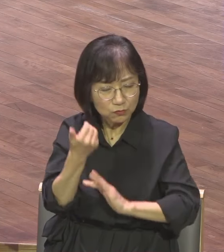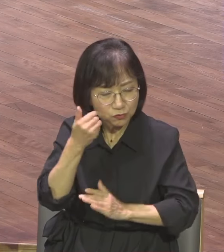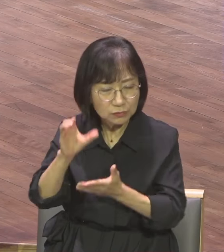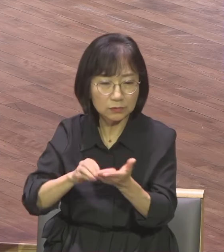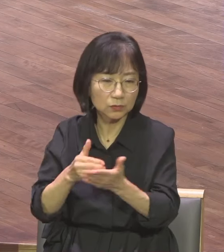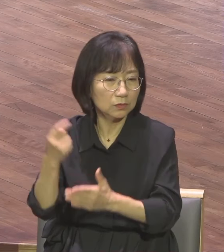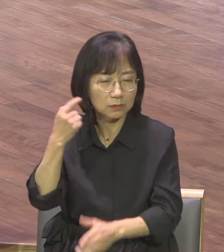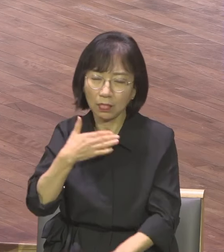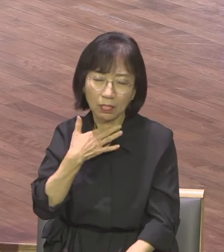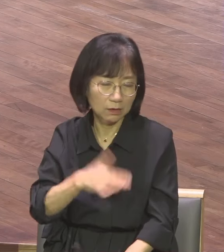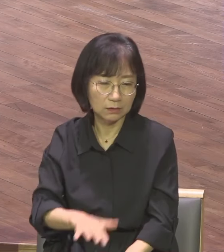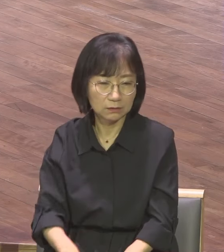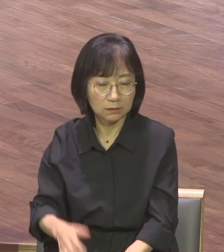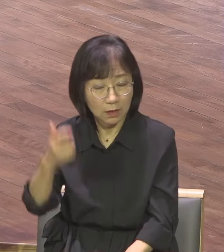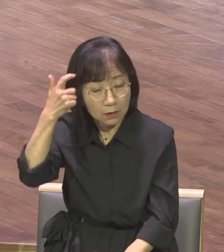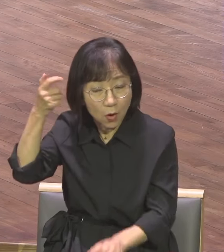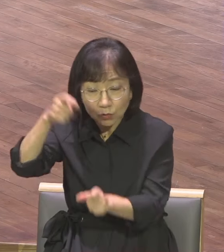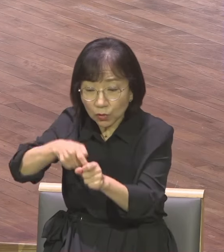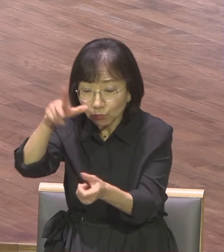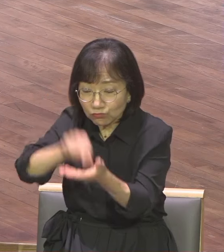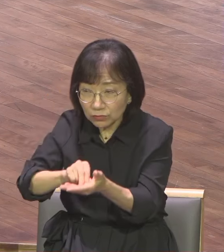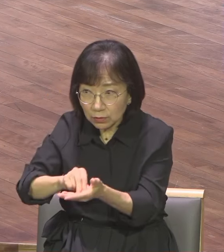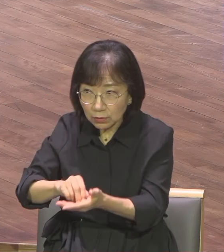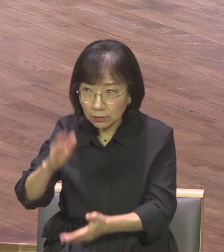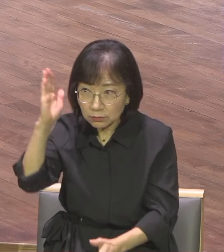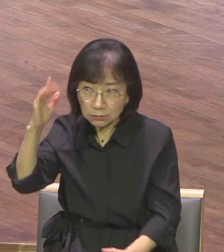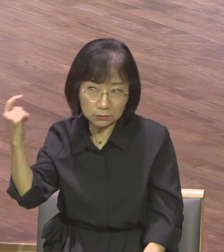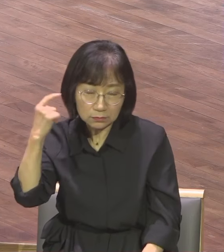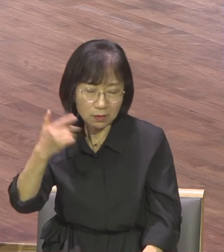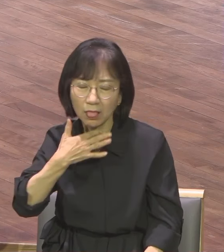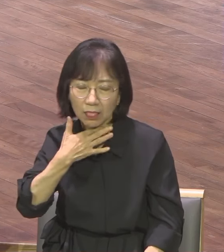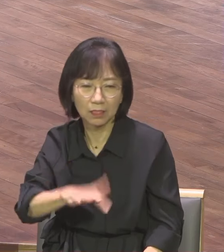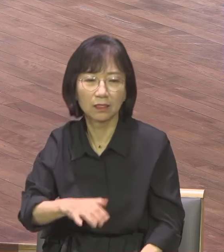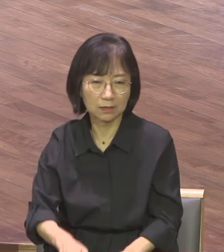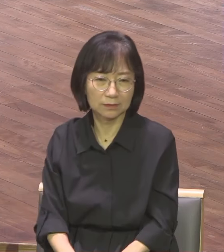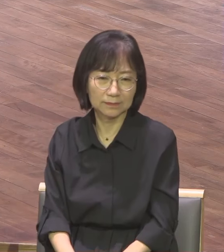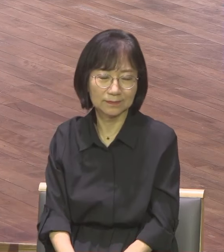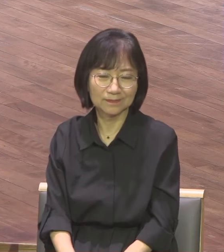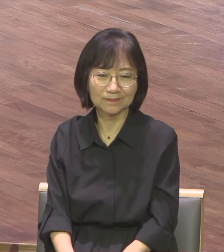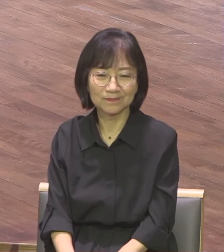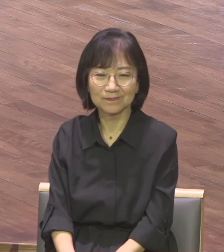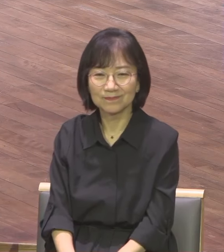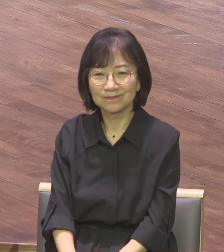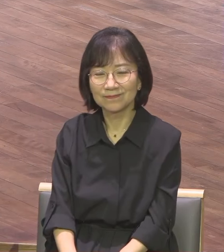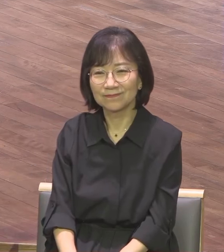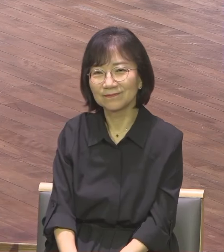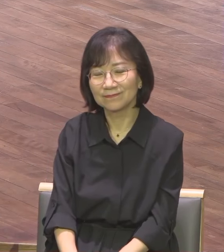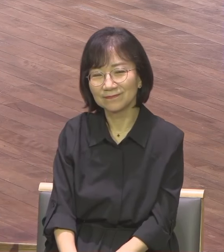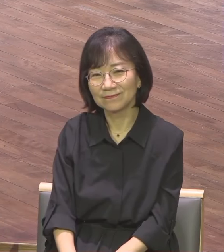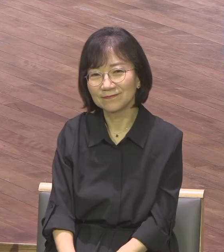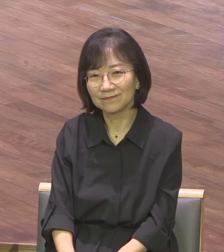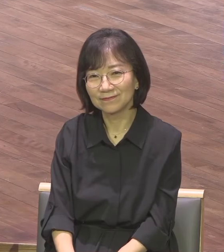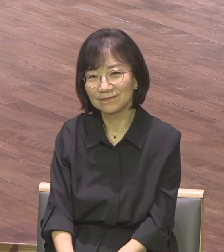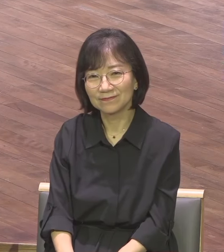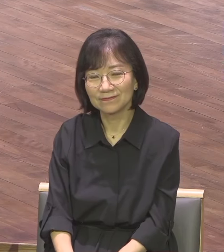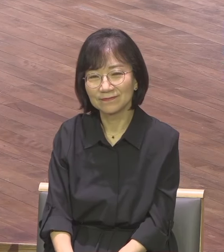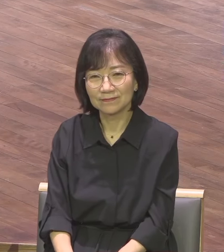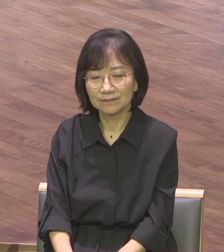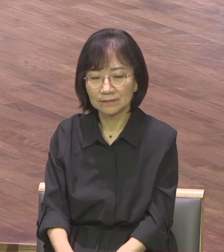들어본 지도 없습니다 그게 한국교회의 실상이에요